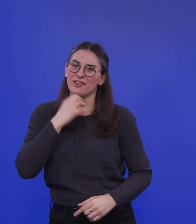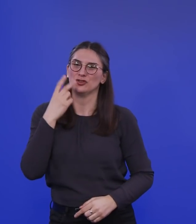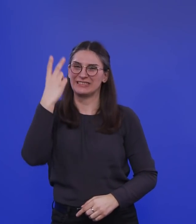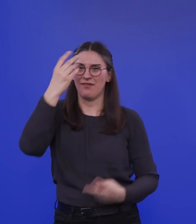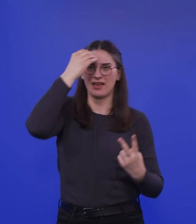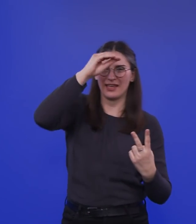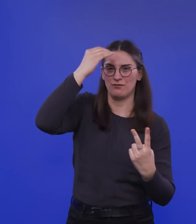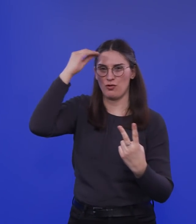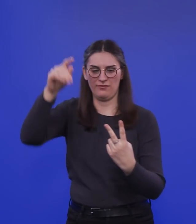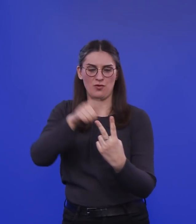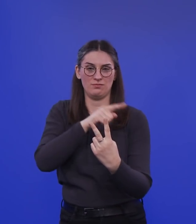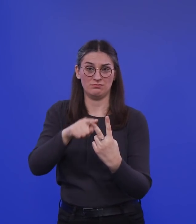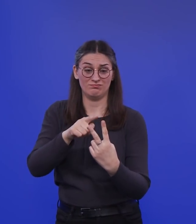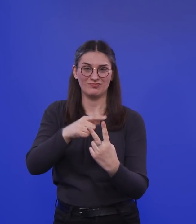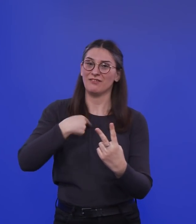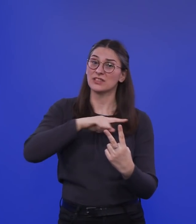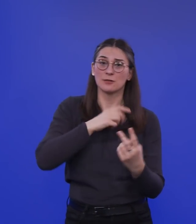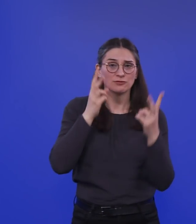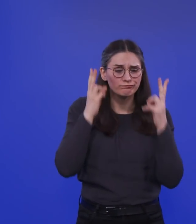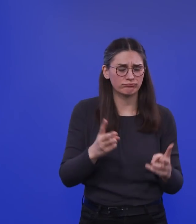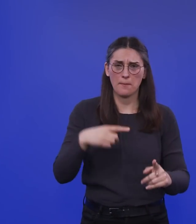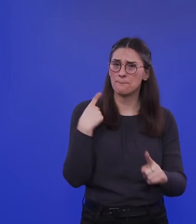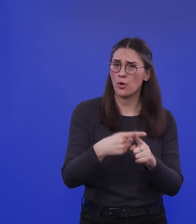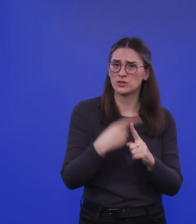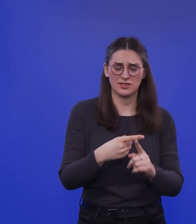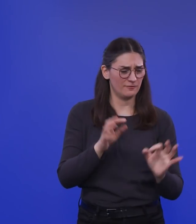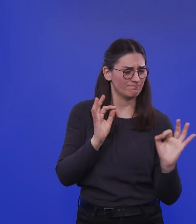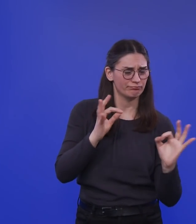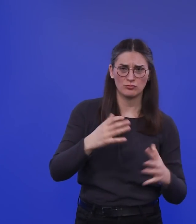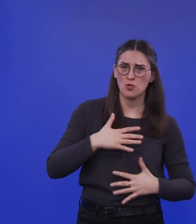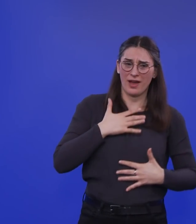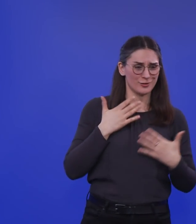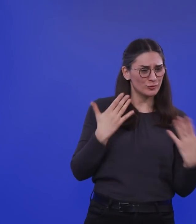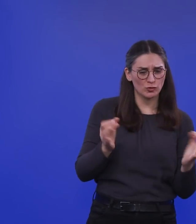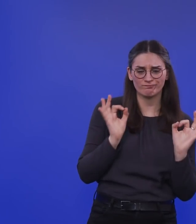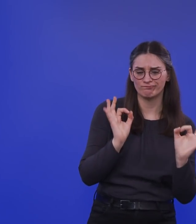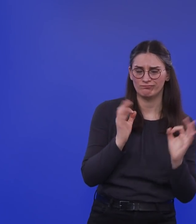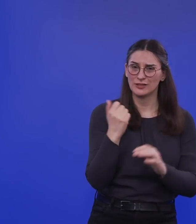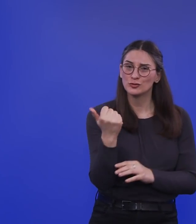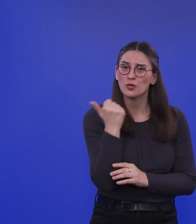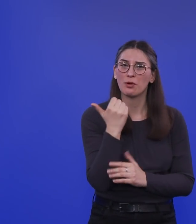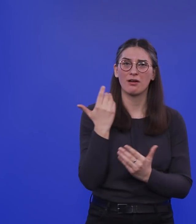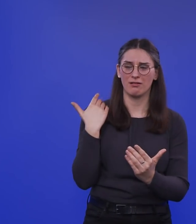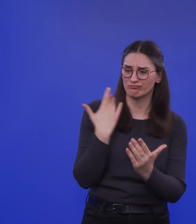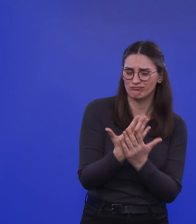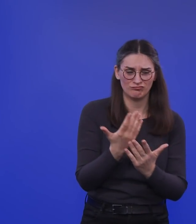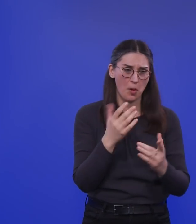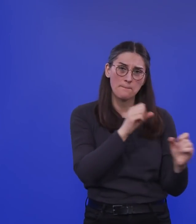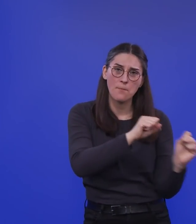eigentlich sagen, ich bin total positiv überrascht und finde es einfach super, was für Möglichkeiten bestehen mit